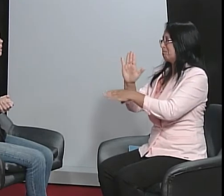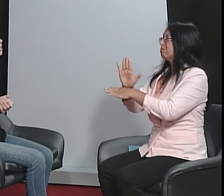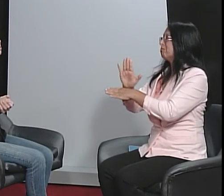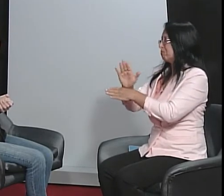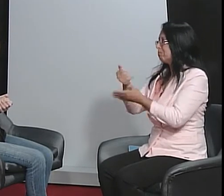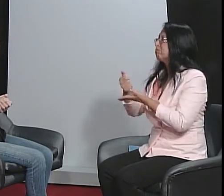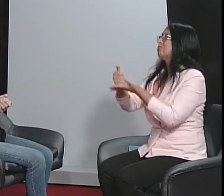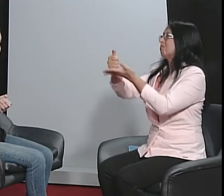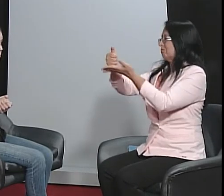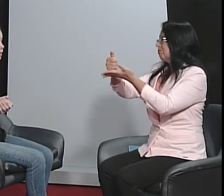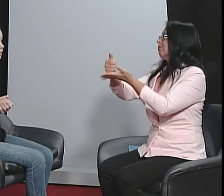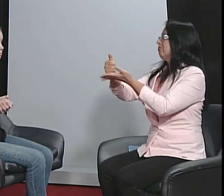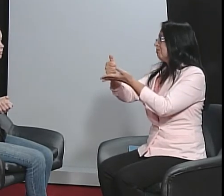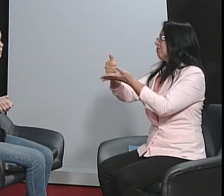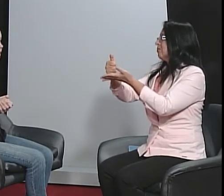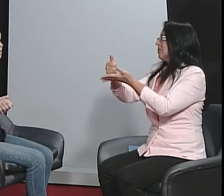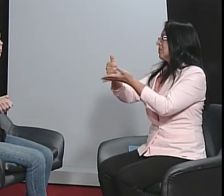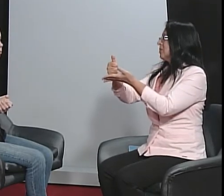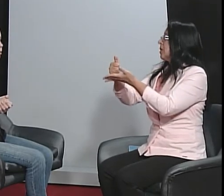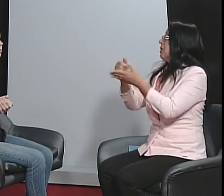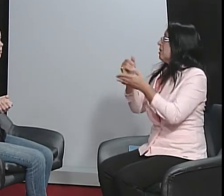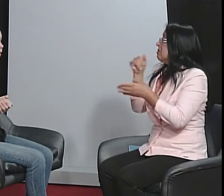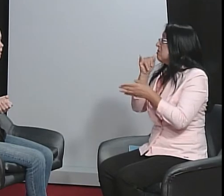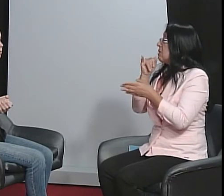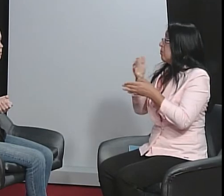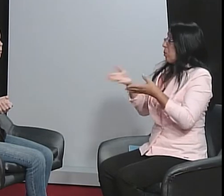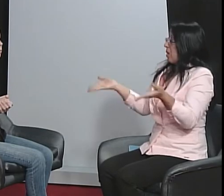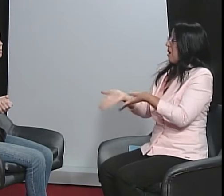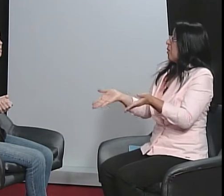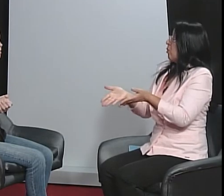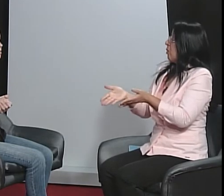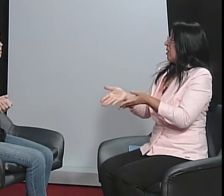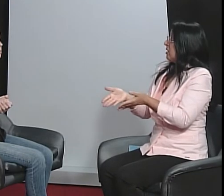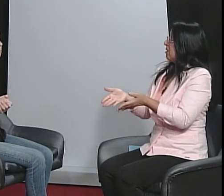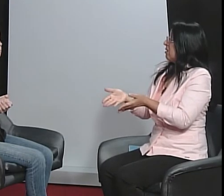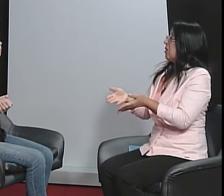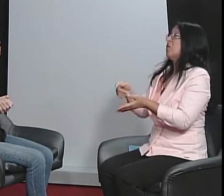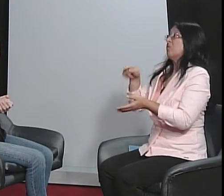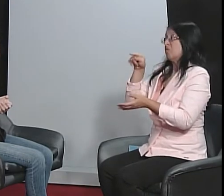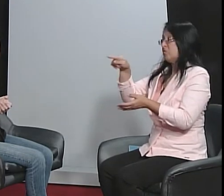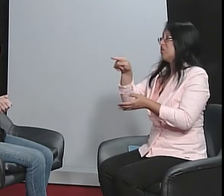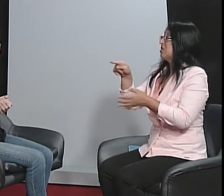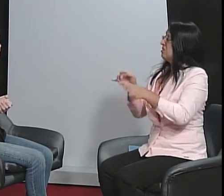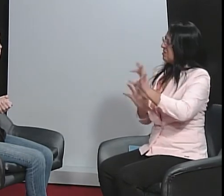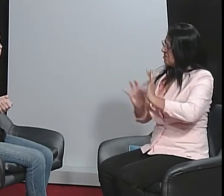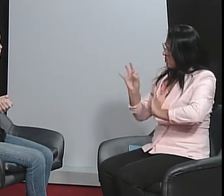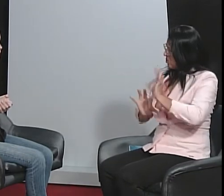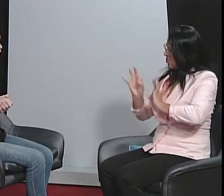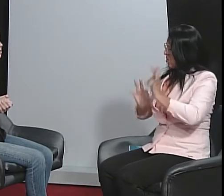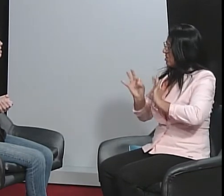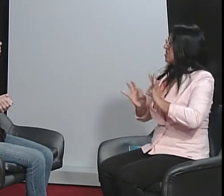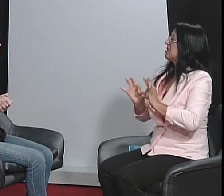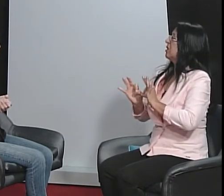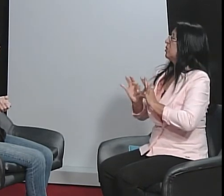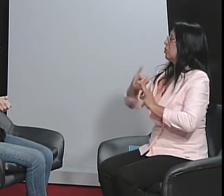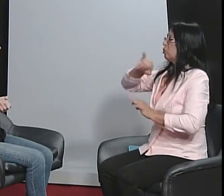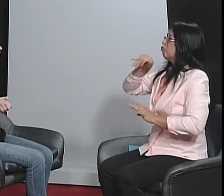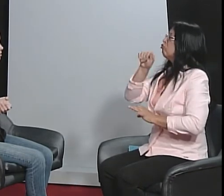as universidades podem dar esse apoio também com pesquisas. Por exemplo, agora, vocês estão organizando